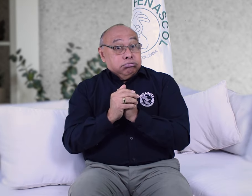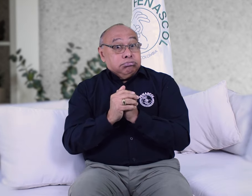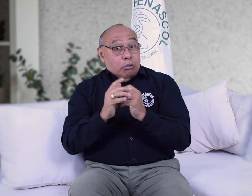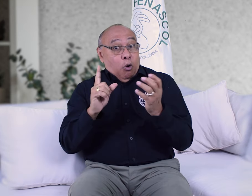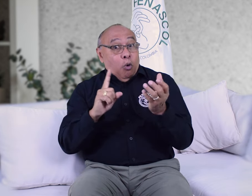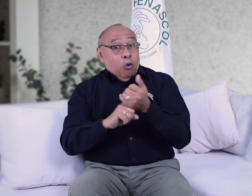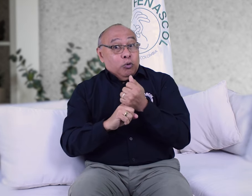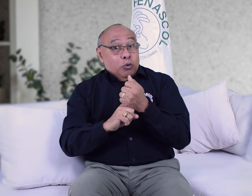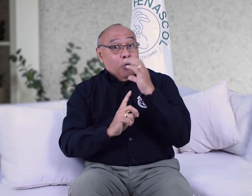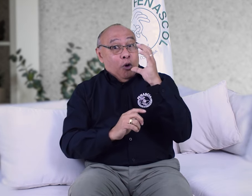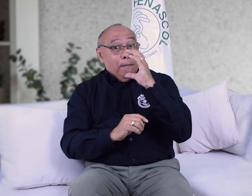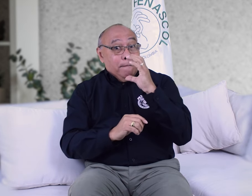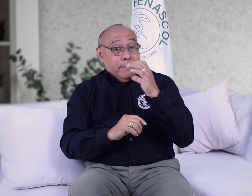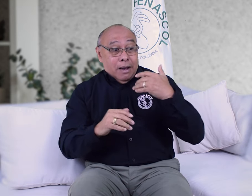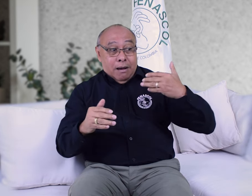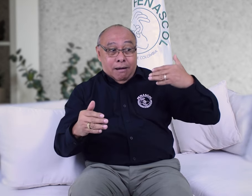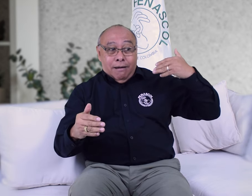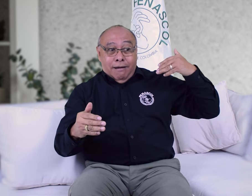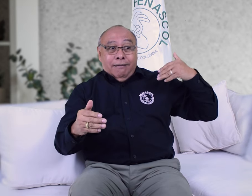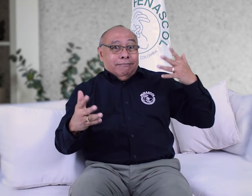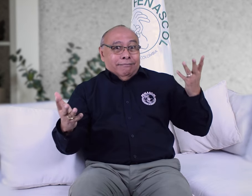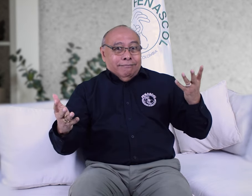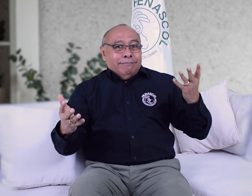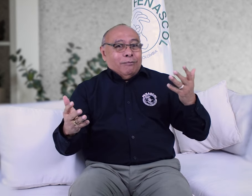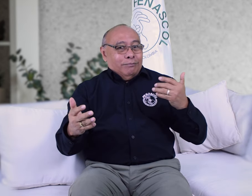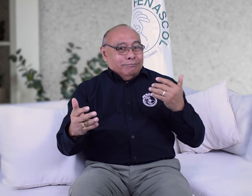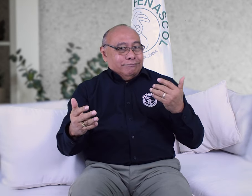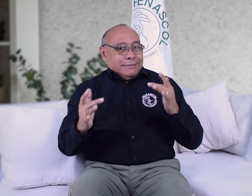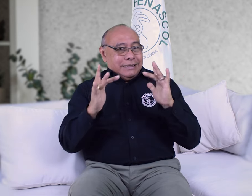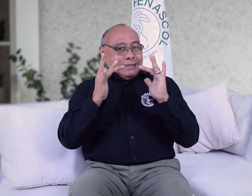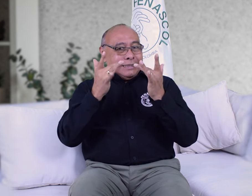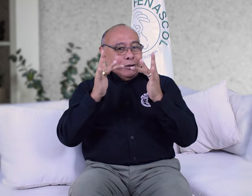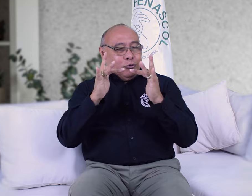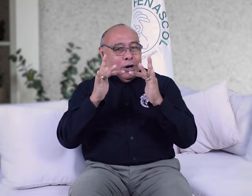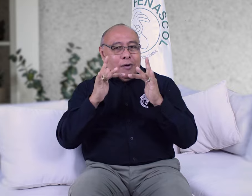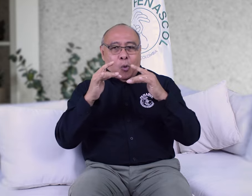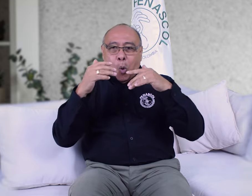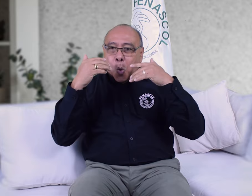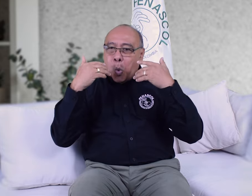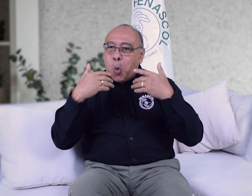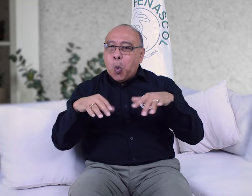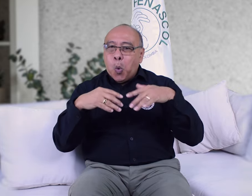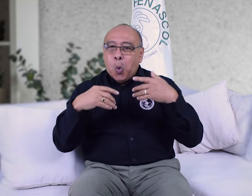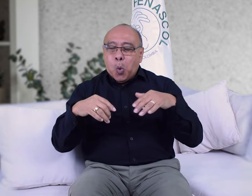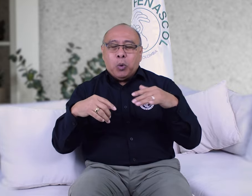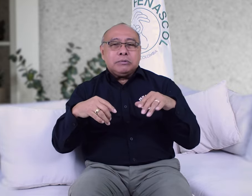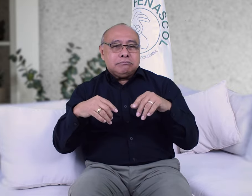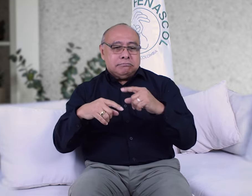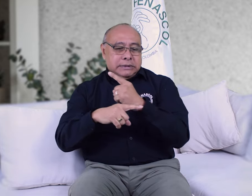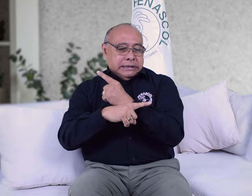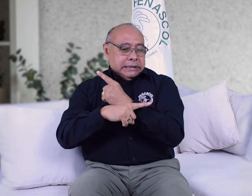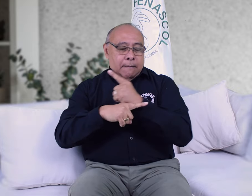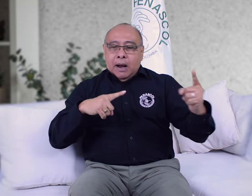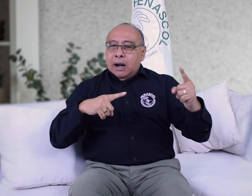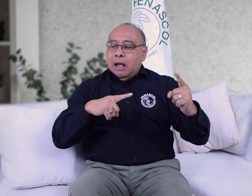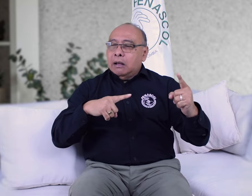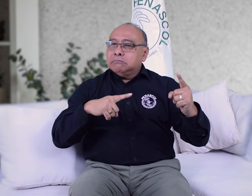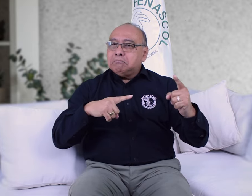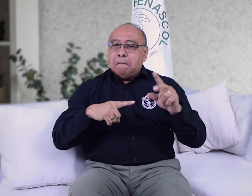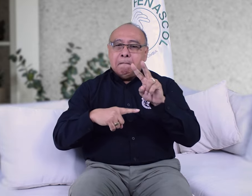Ha sido un gran logro para el centro de relevo dar atención a nivel nacional las 24 horas del día, los 7 días de